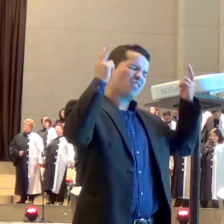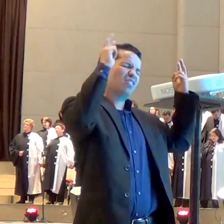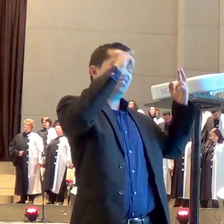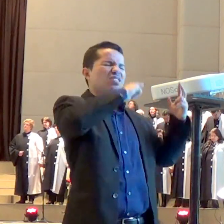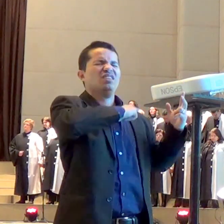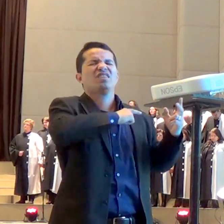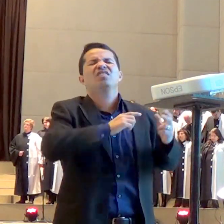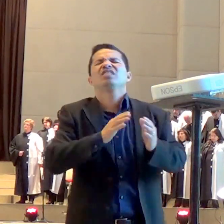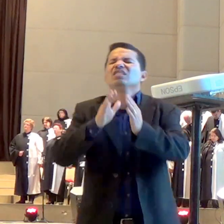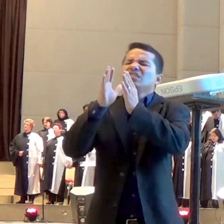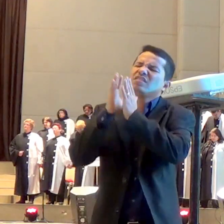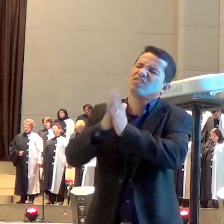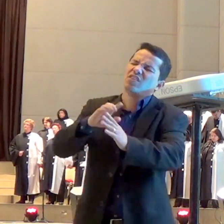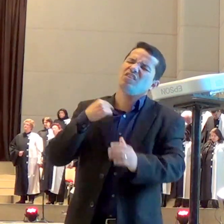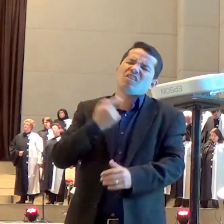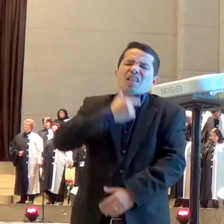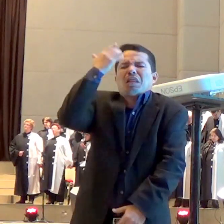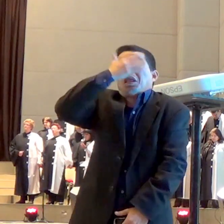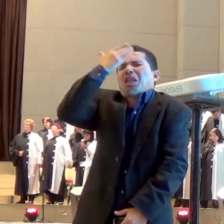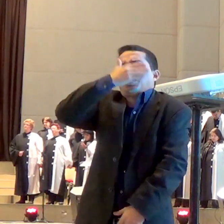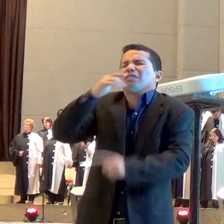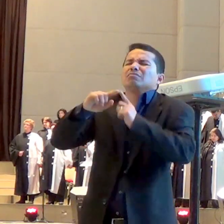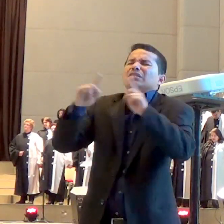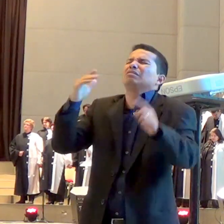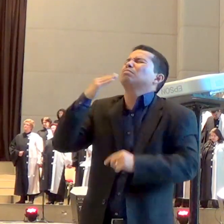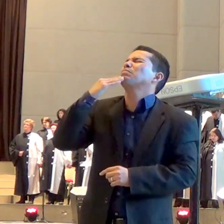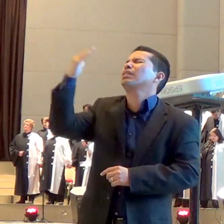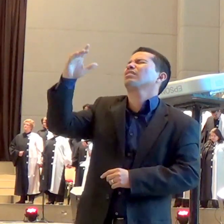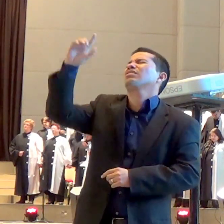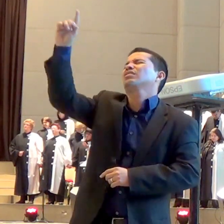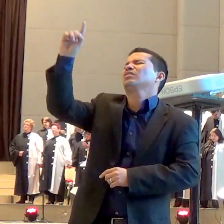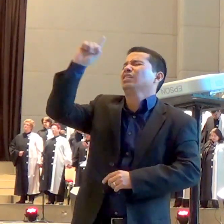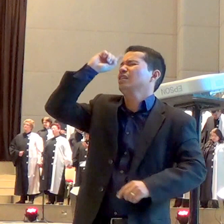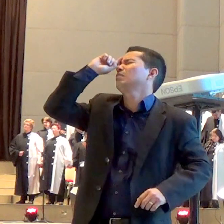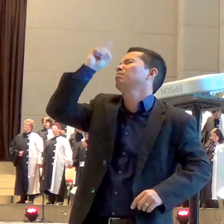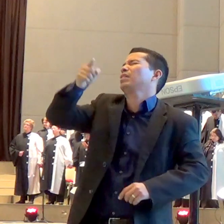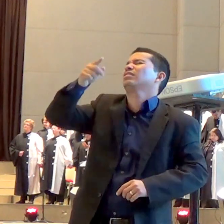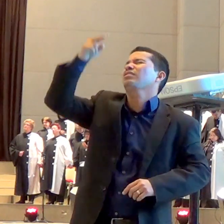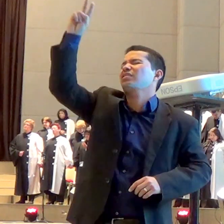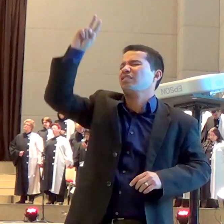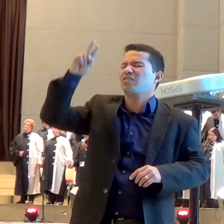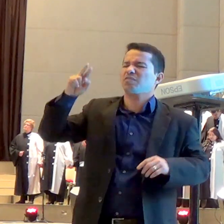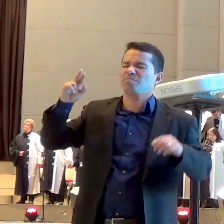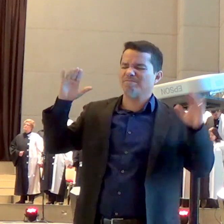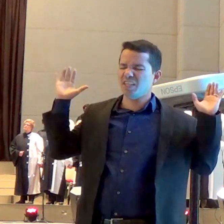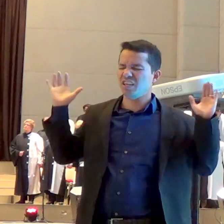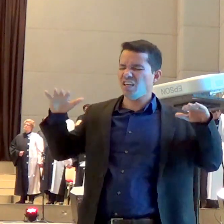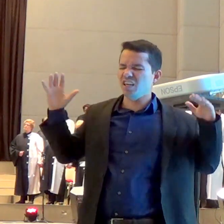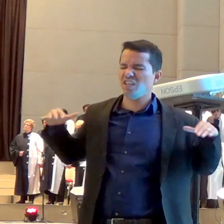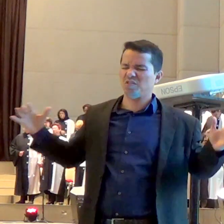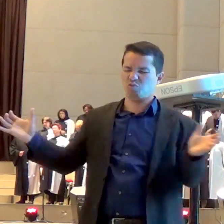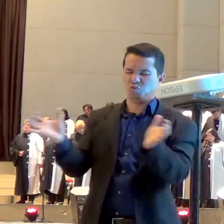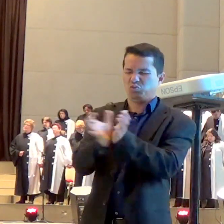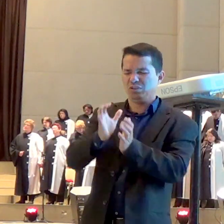que está agindo atuando por isso nessa hora pai eu quero te pedir toma as orações desse teu povo